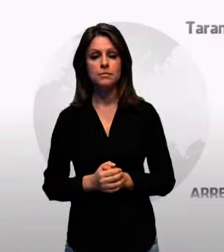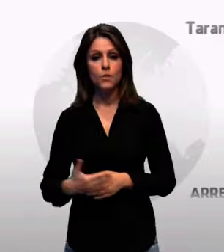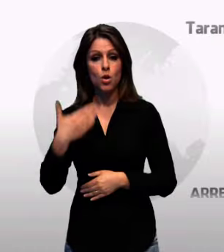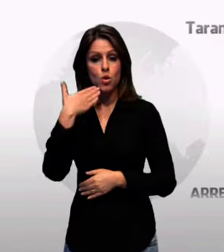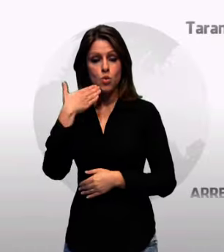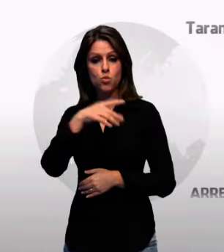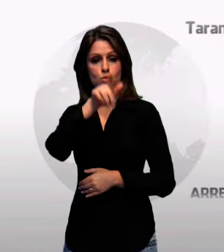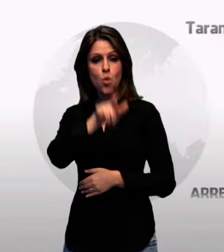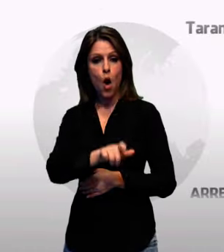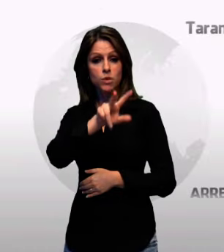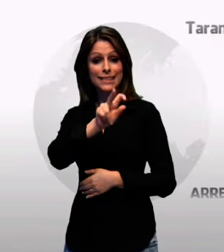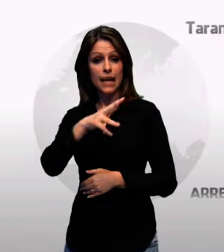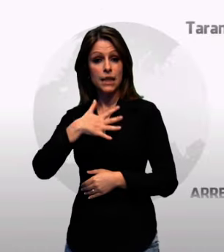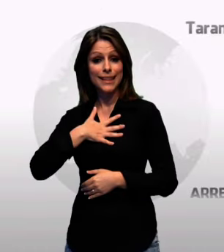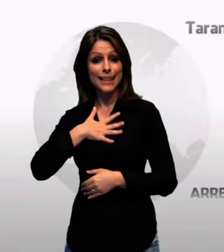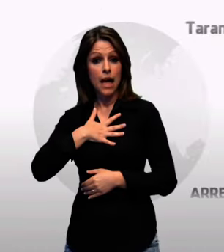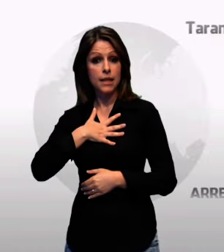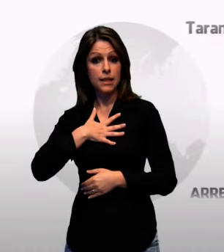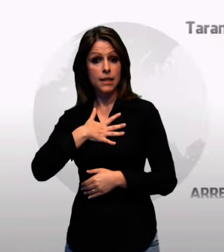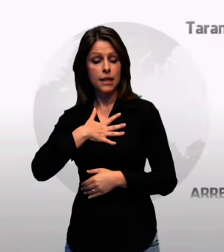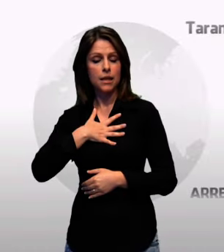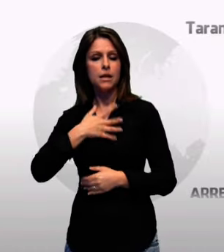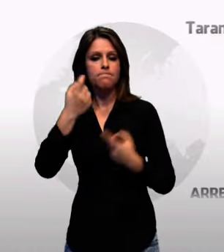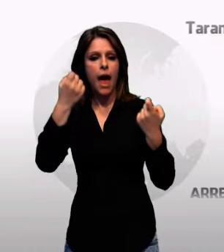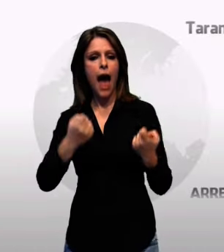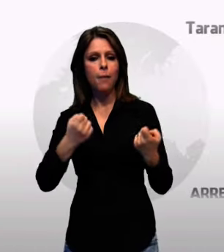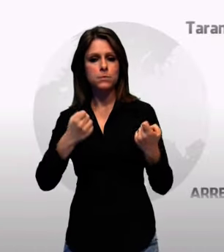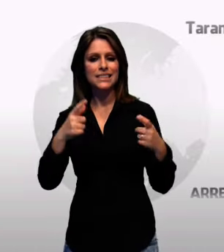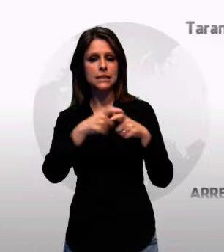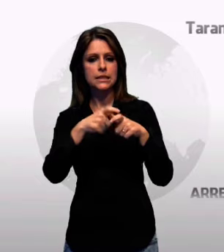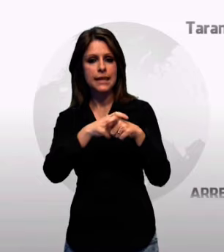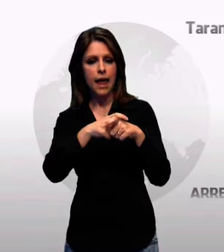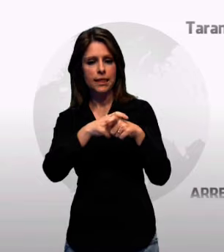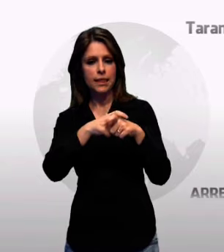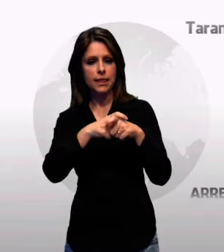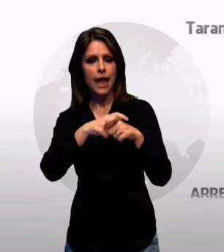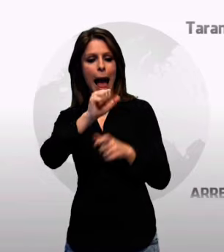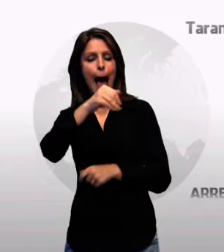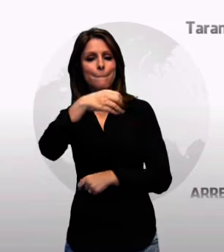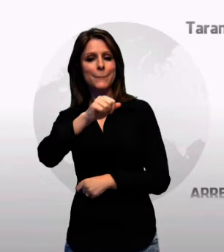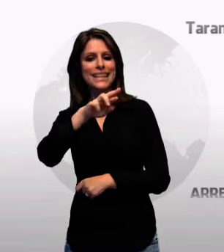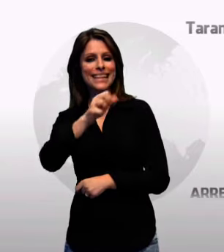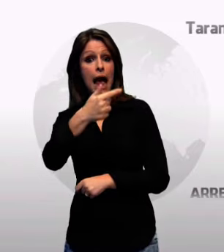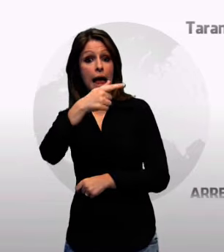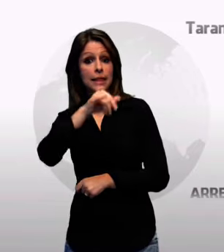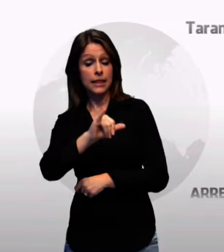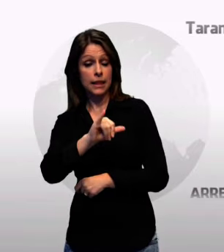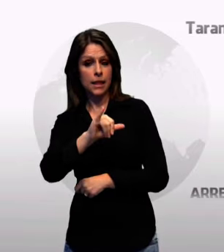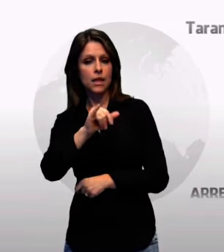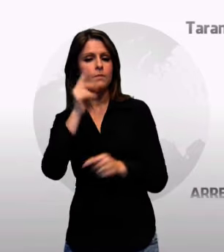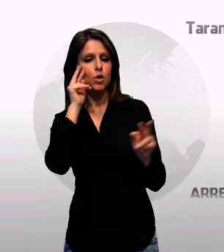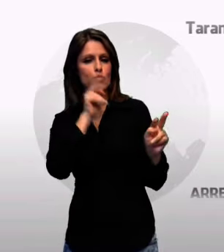Il trentenne sorvegliato speciale Stattese, Angelo Ammirato, è stato arrestato dai